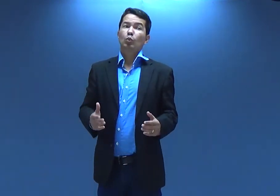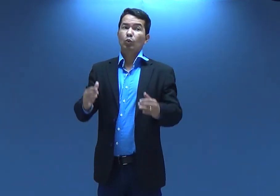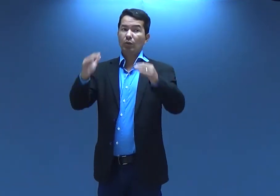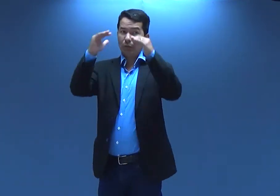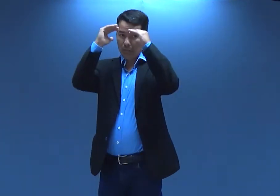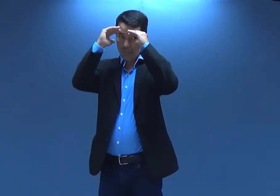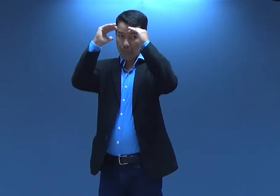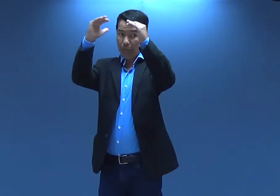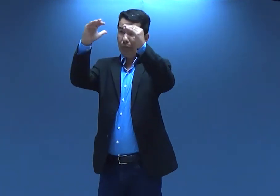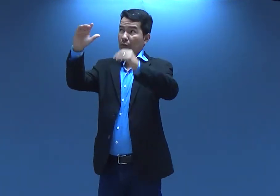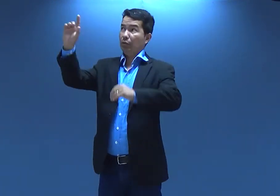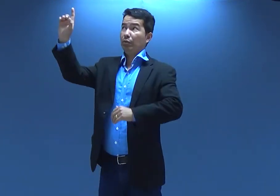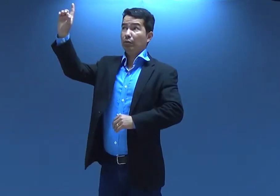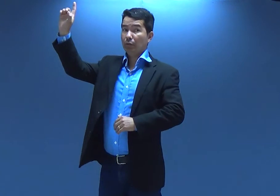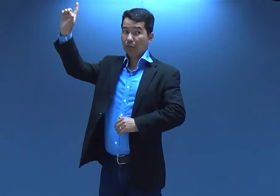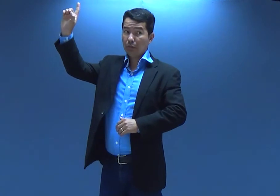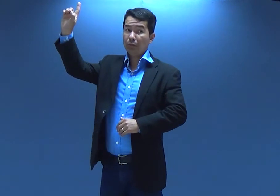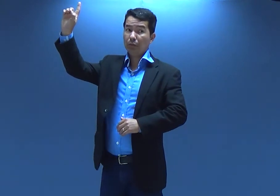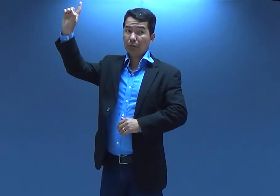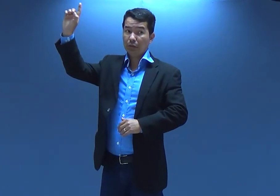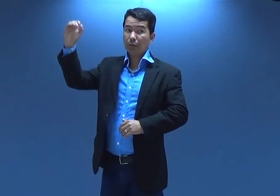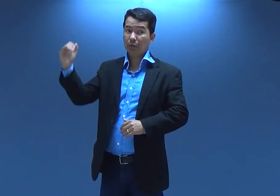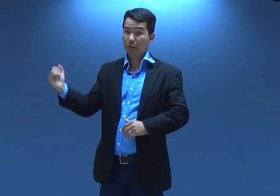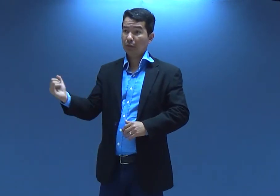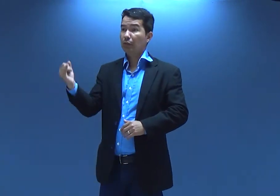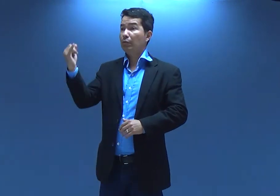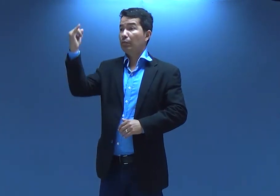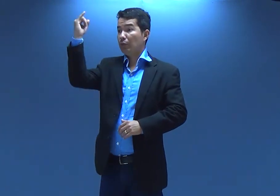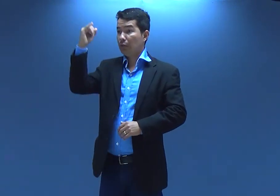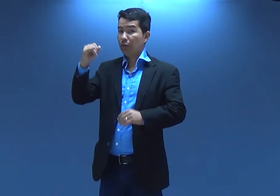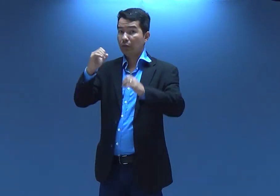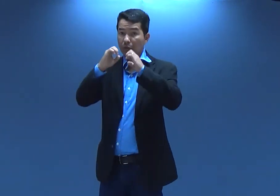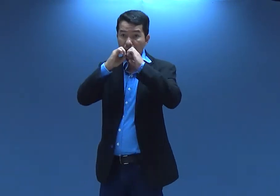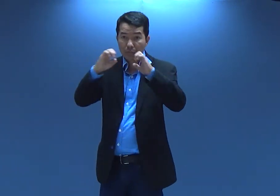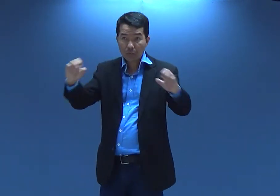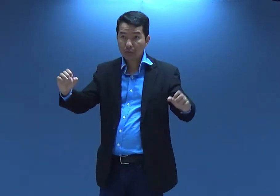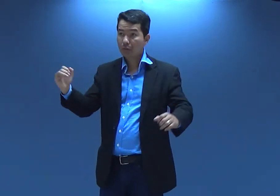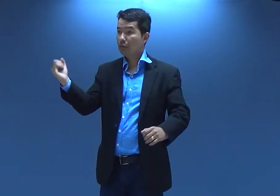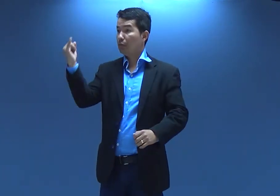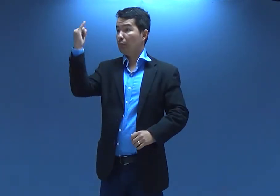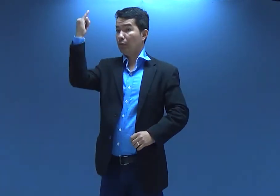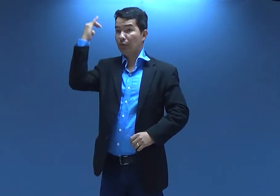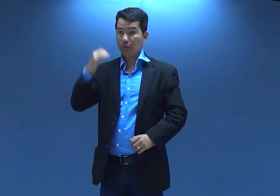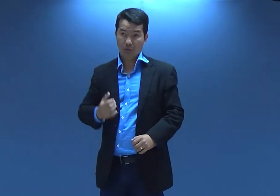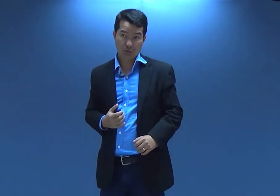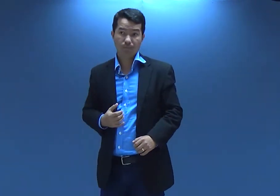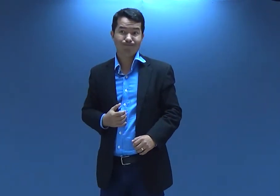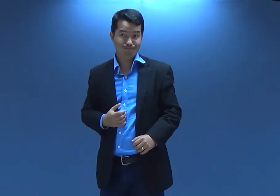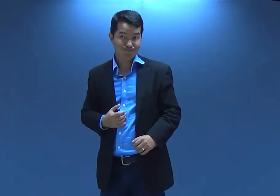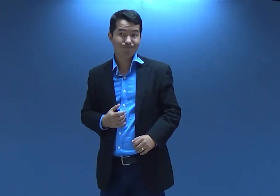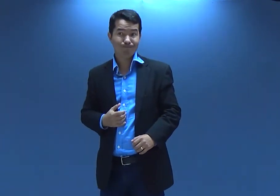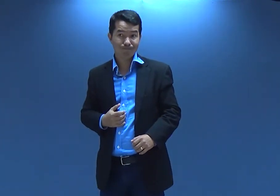olha obedeça a Deus isso é muito importante tem que evangelizar